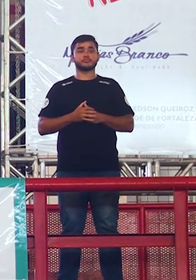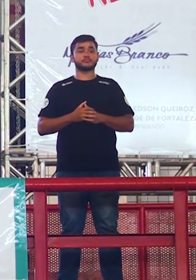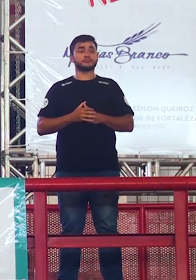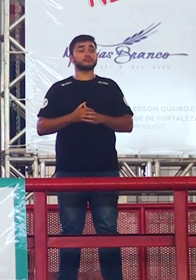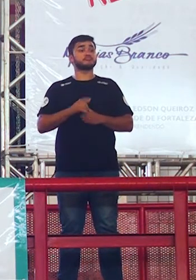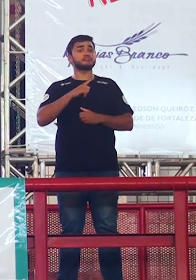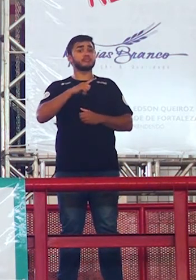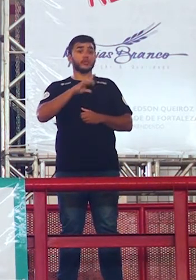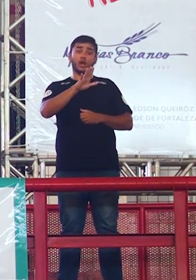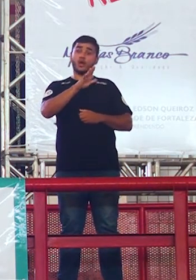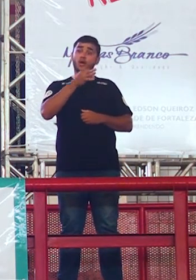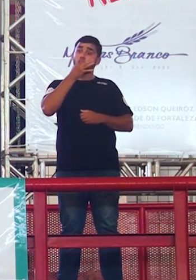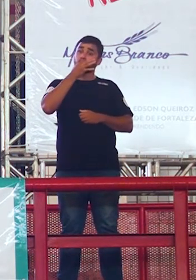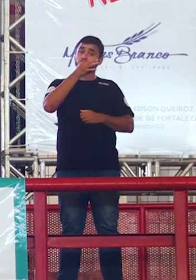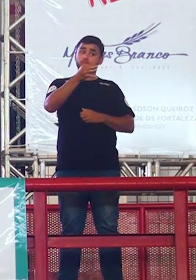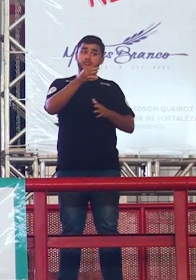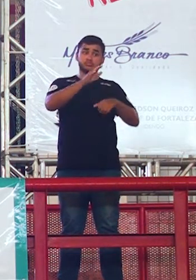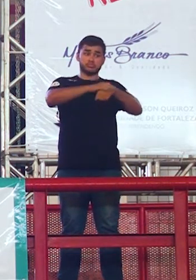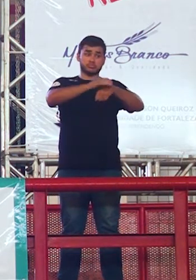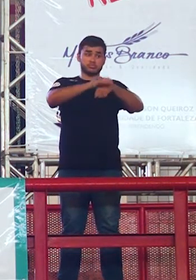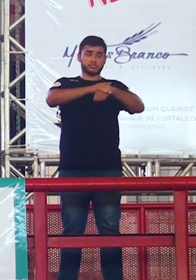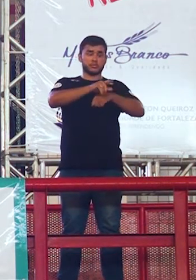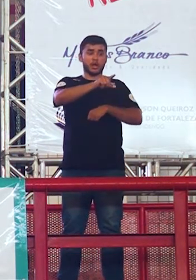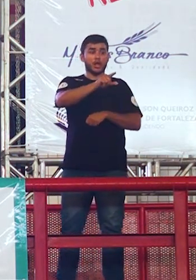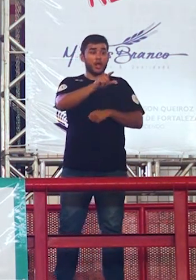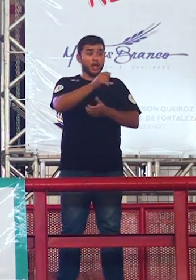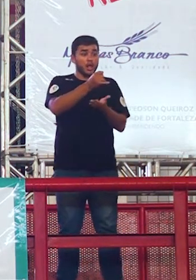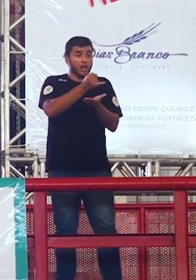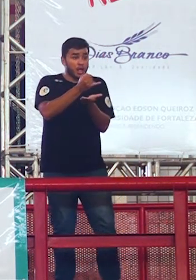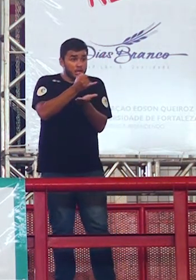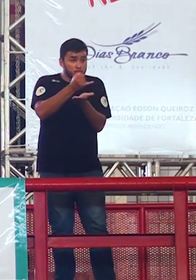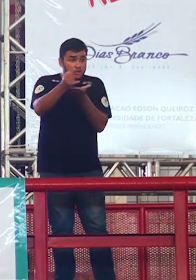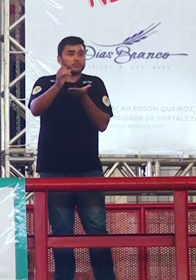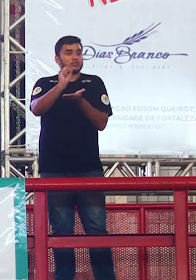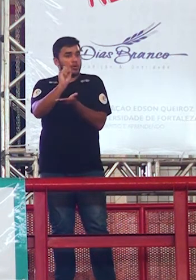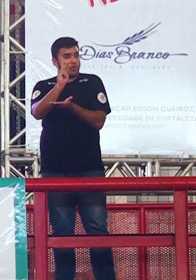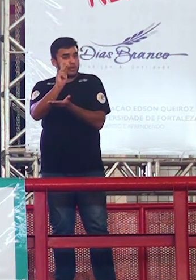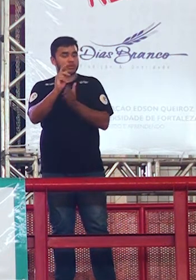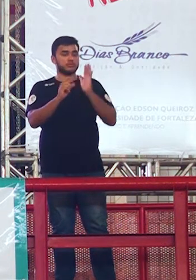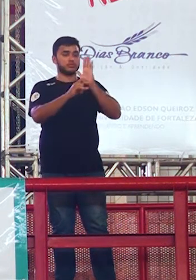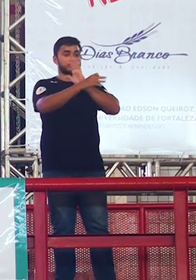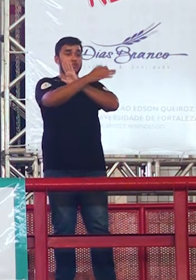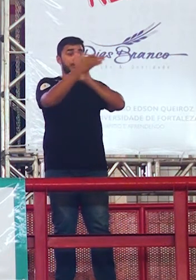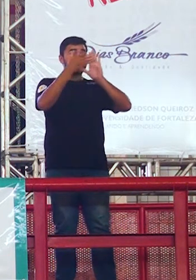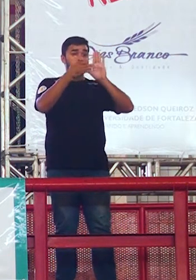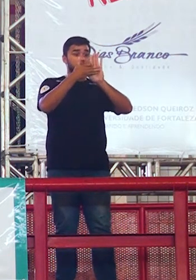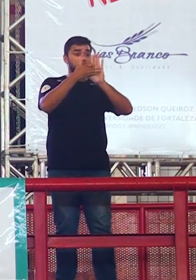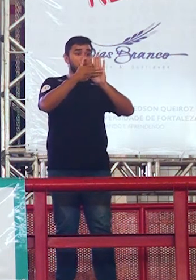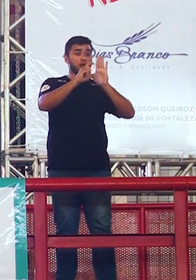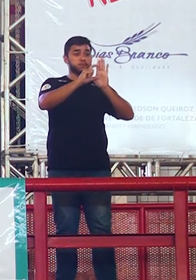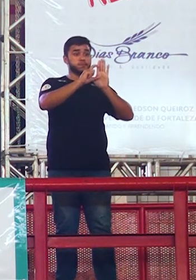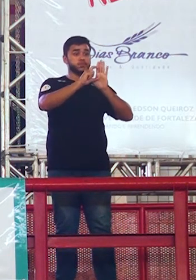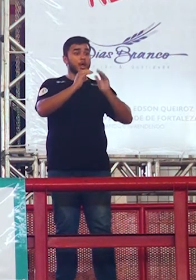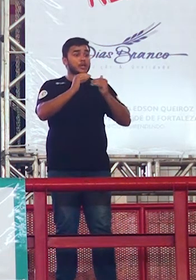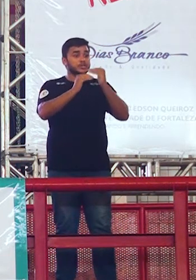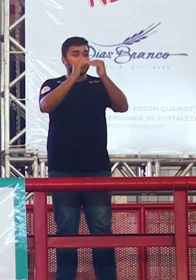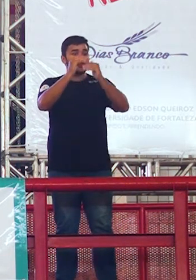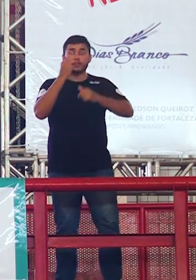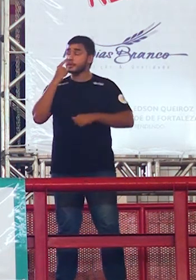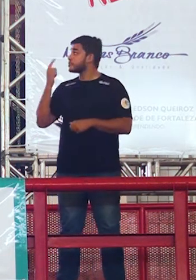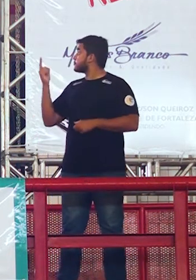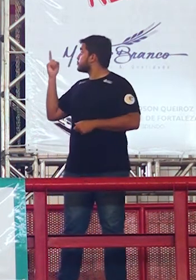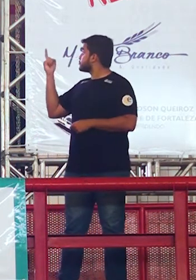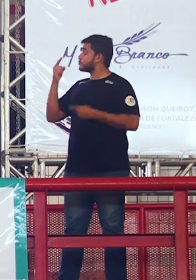mas eu não aconselho fazer um desenvolvimento que é uma parte mais detalhada em um parágrafo apenas